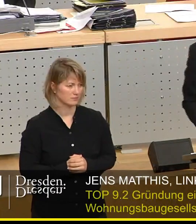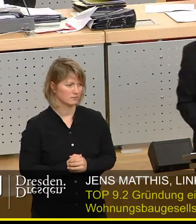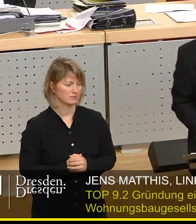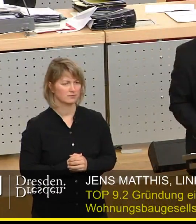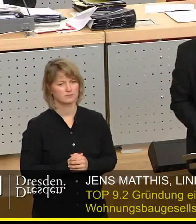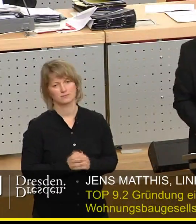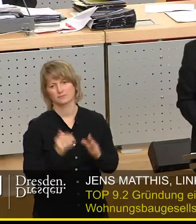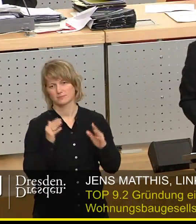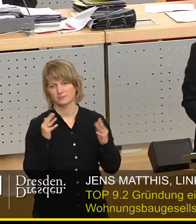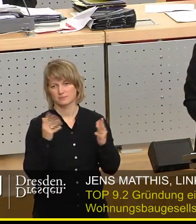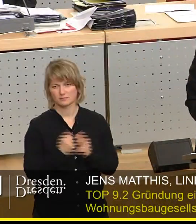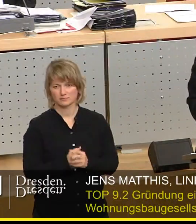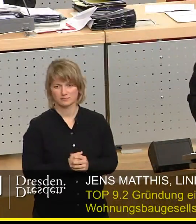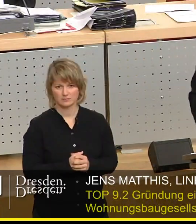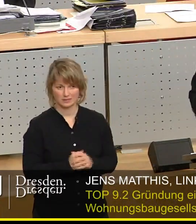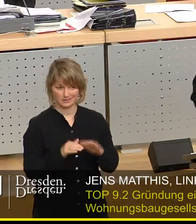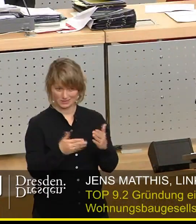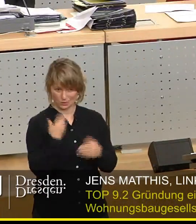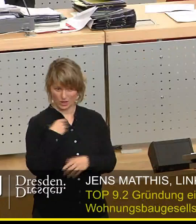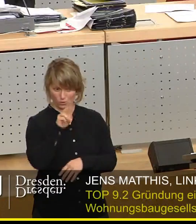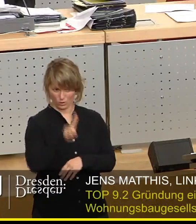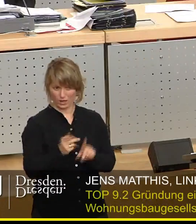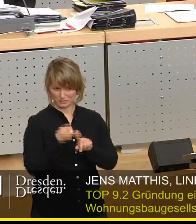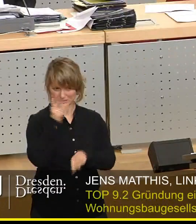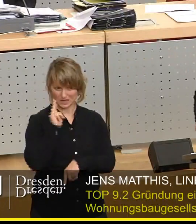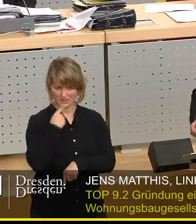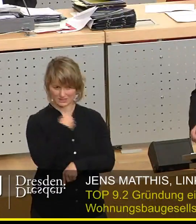waren die Aussagen von Herrn Ulbich.